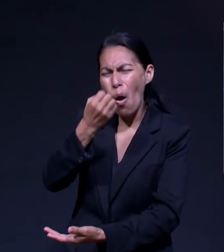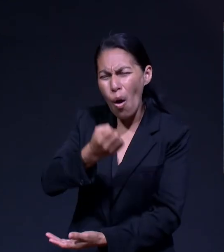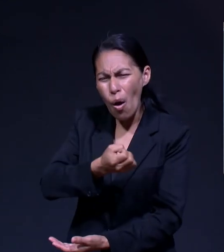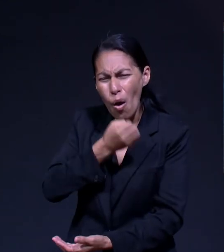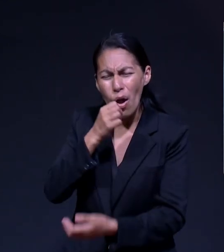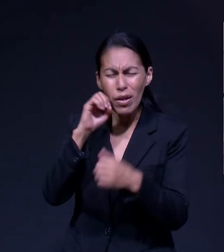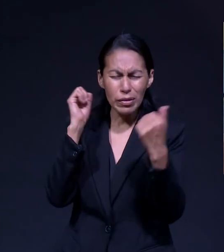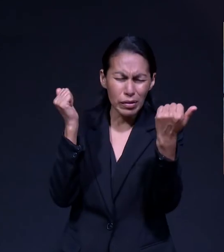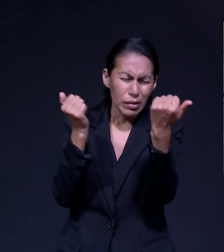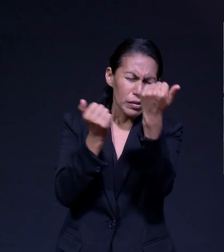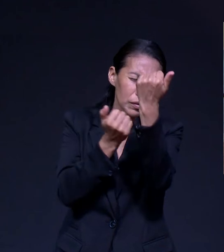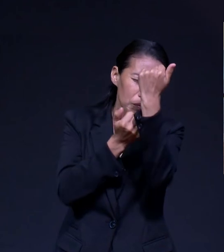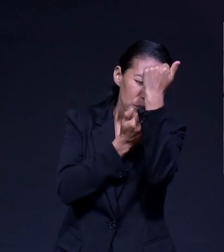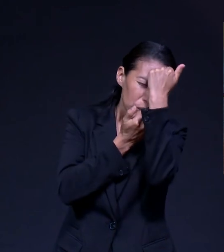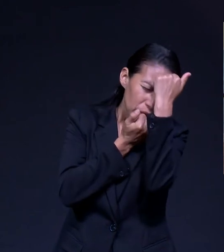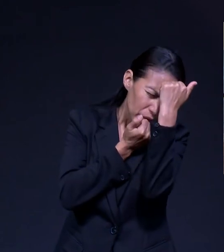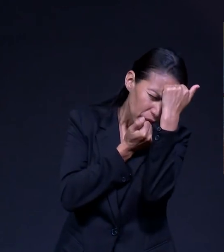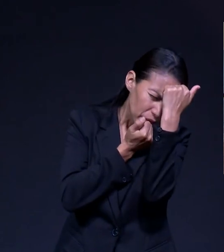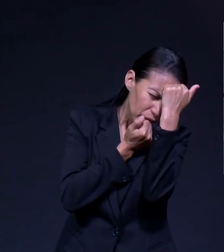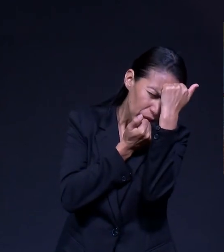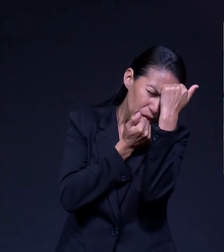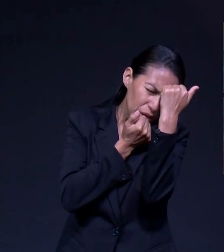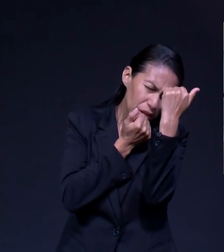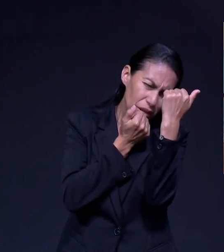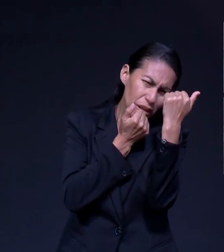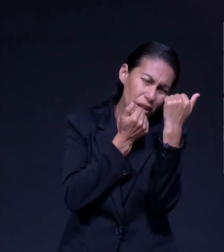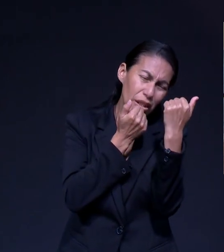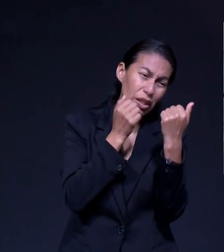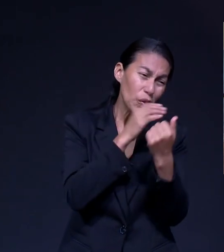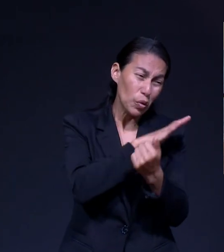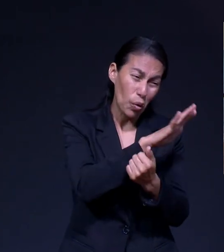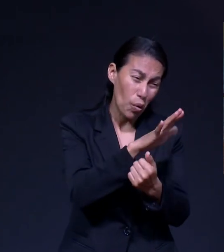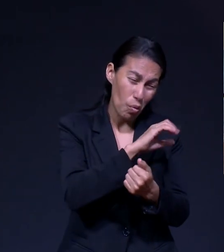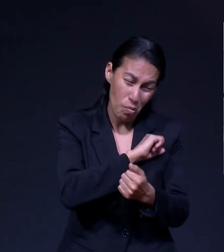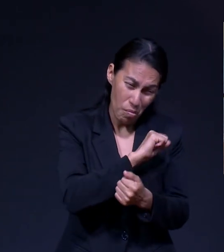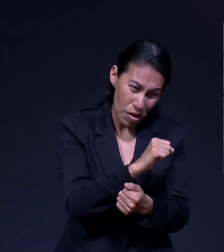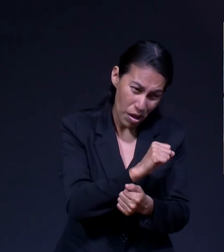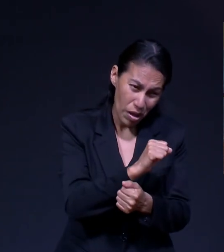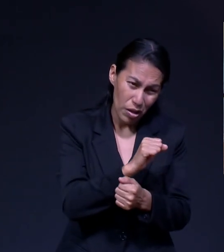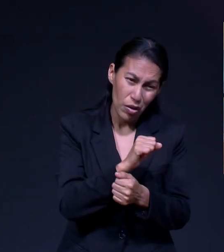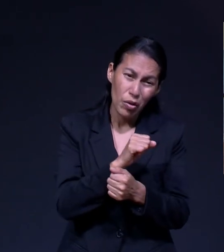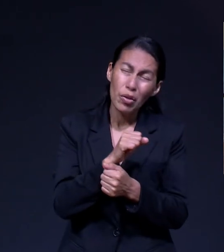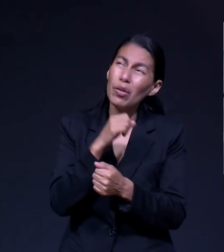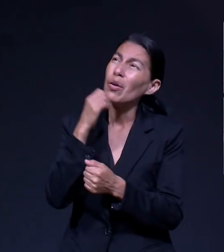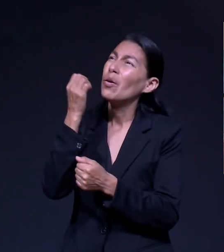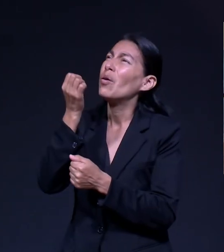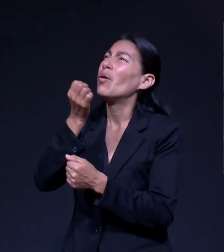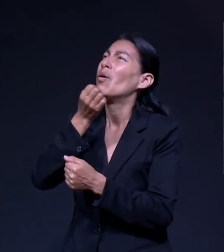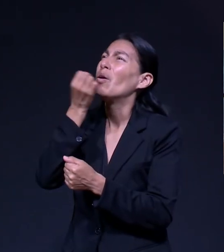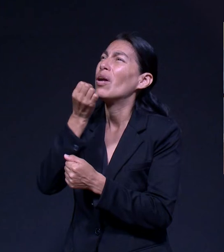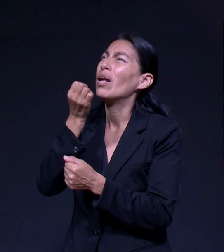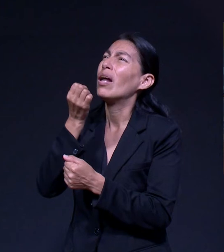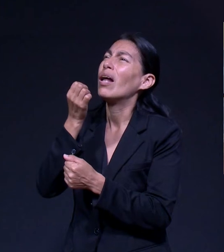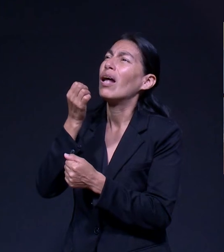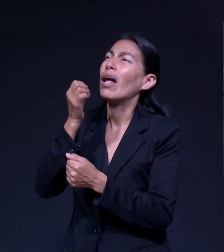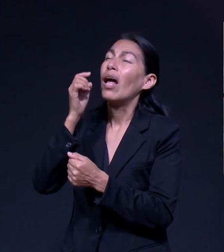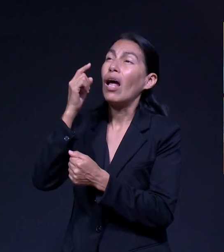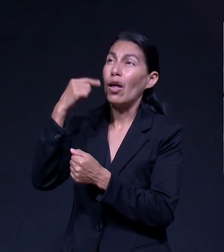Entonces Dice Yo Iré Desde Los Cielos Y No Solo Eso Sanaré Está Dispuesto Dios